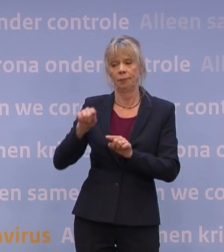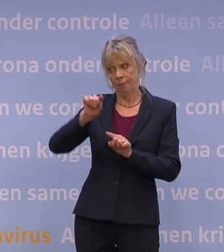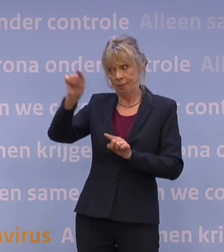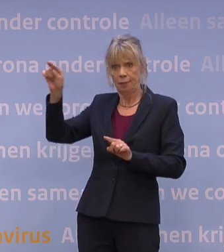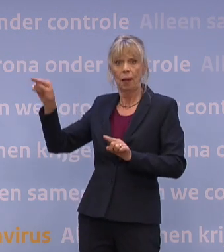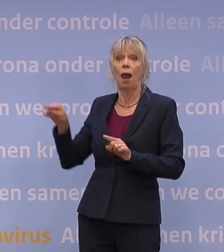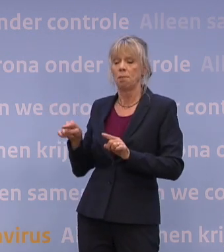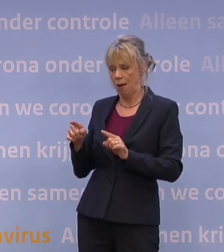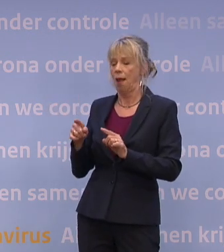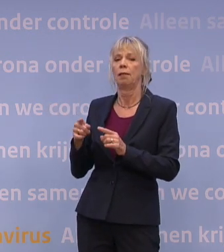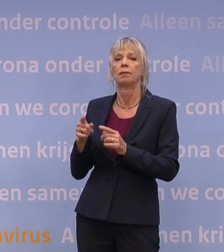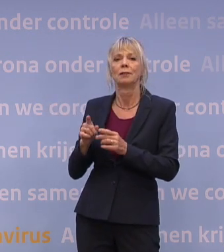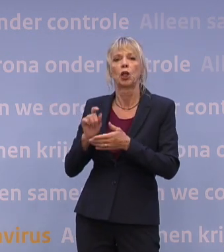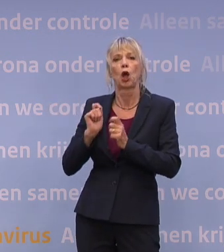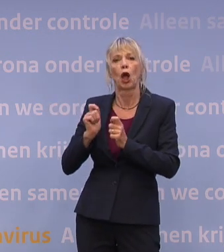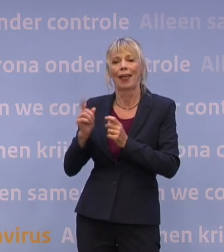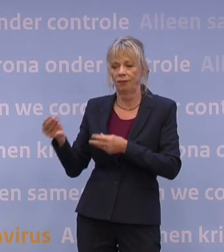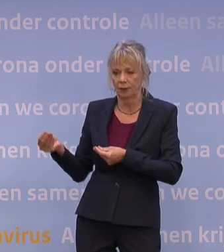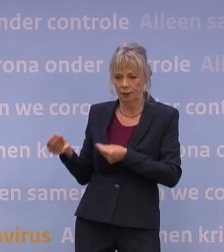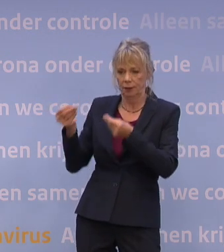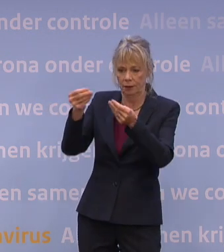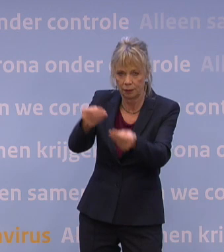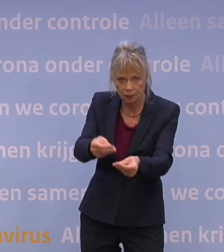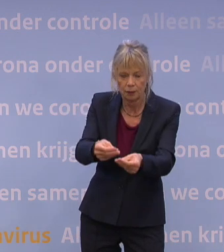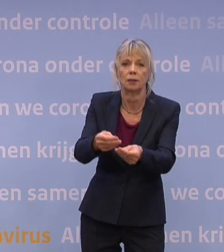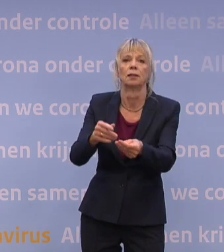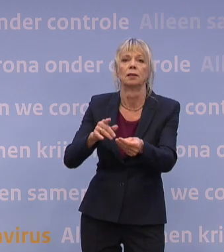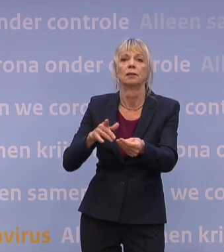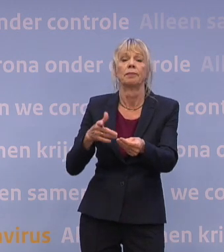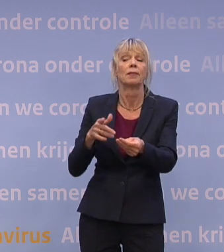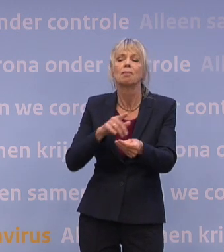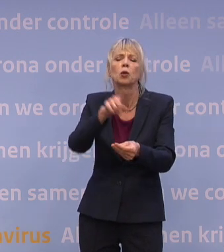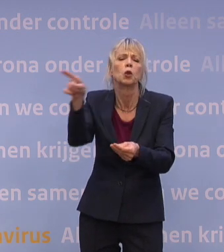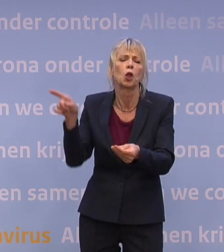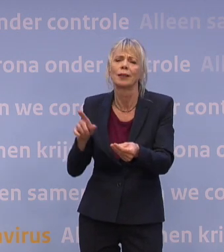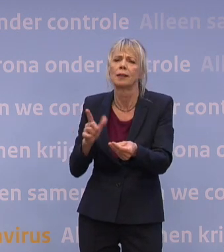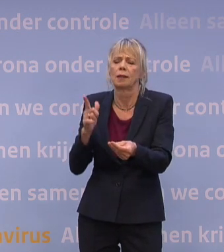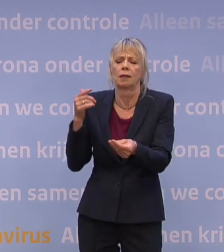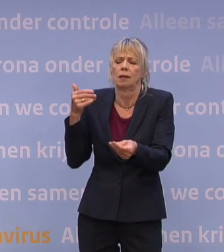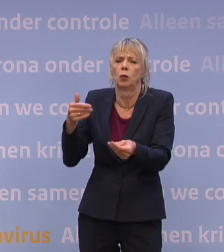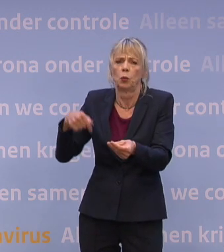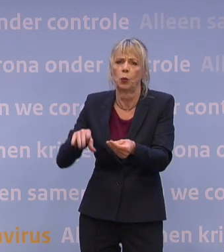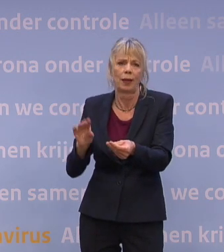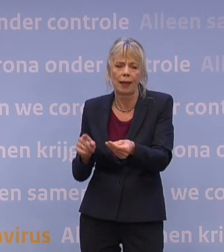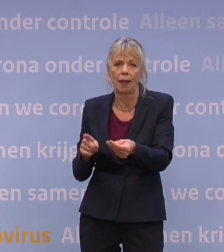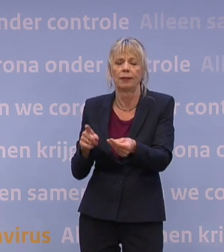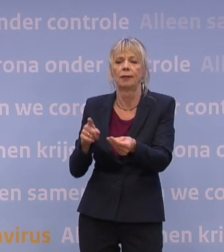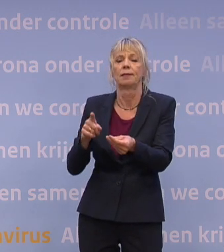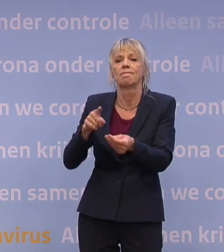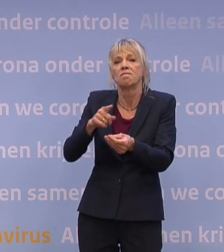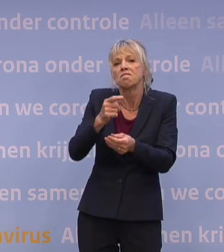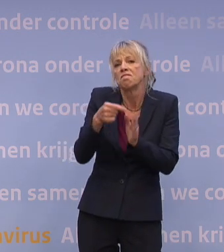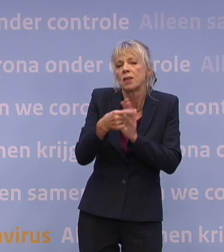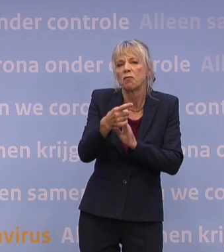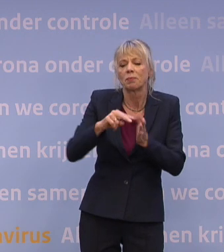naar SIMS. Maar dat is niet helemaal goed, want niet alle prikkende partijen hebben dat tot op heden gedaan. Daar waar er een technische storing is bijvoorbeeld bij de